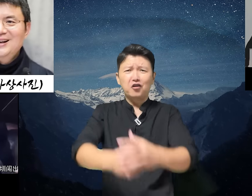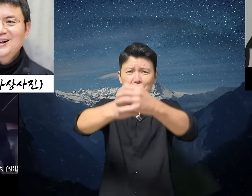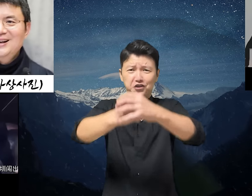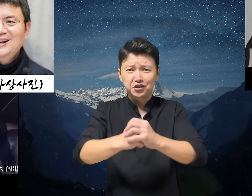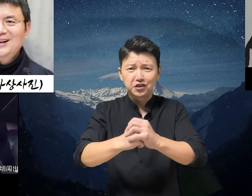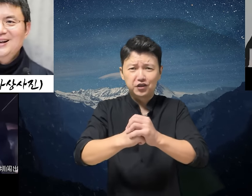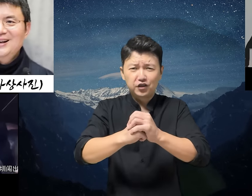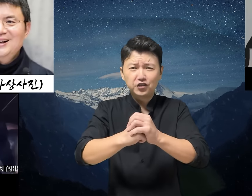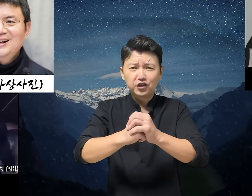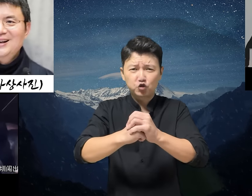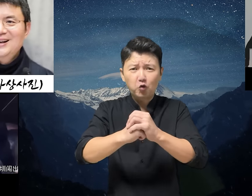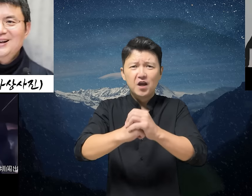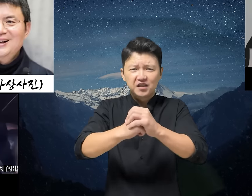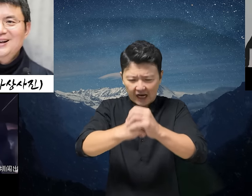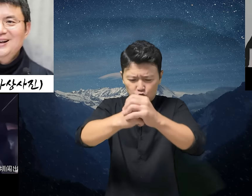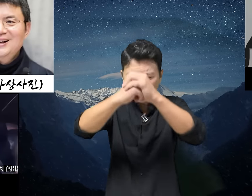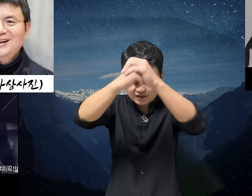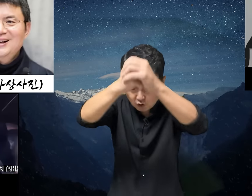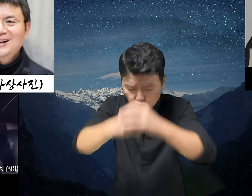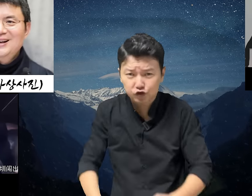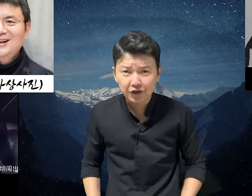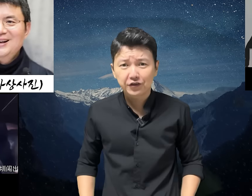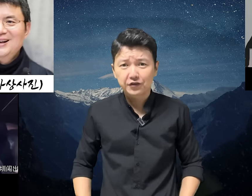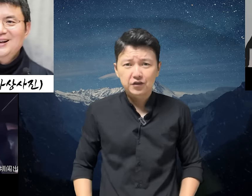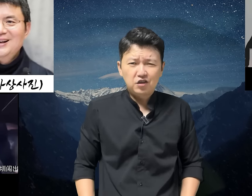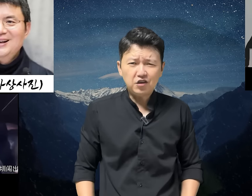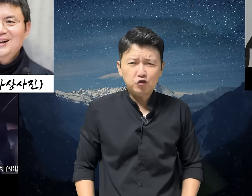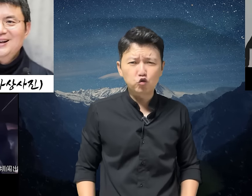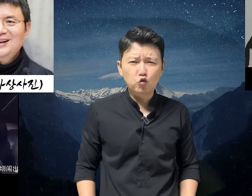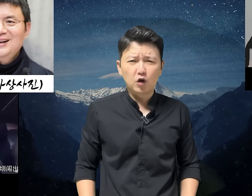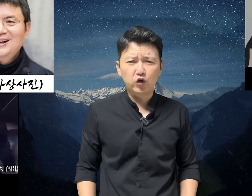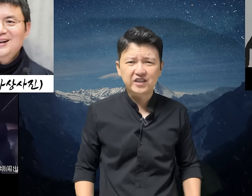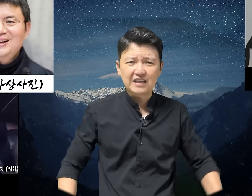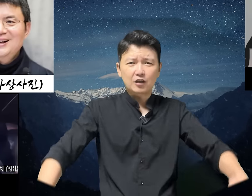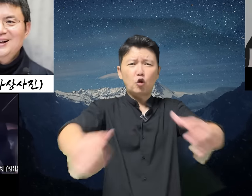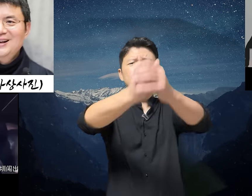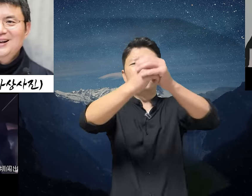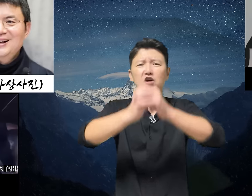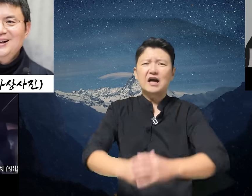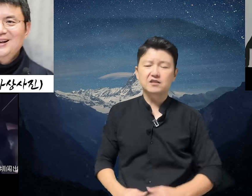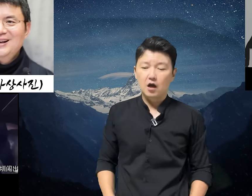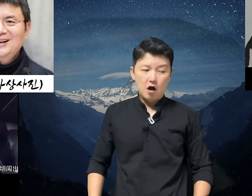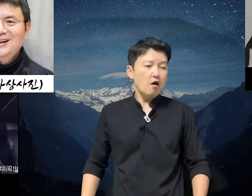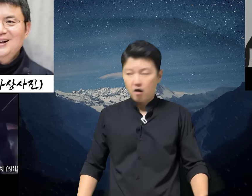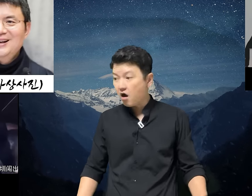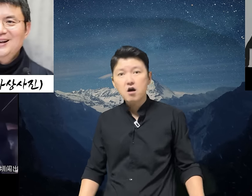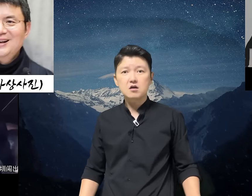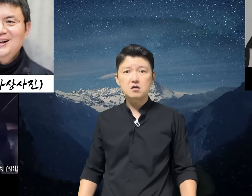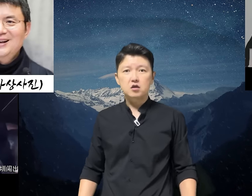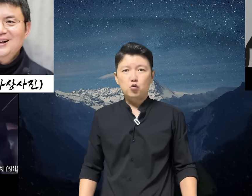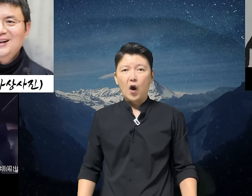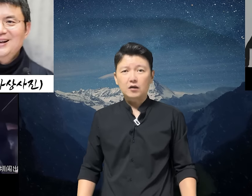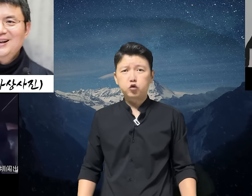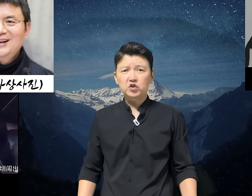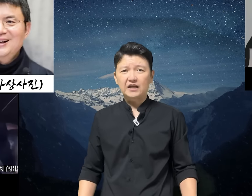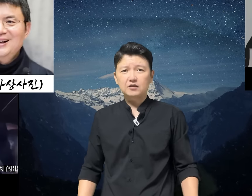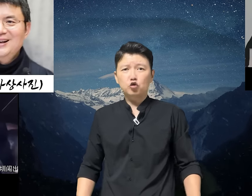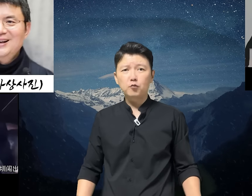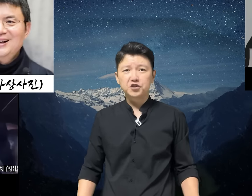어르신 그러니 좀 자주 찾아와 주세요 그렇게 종국의 사장놈이 물러가자 허허 이 왕퉁다라는 놈은